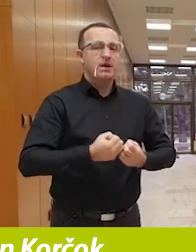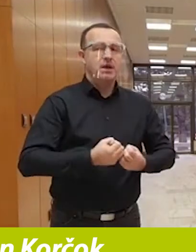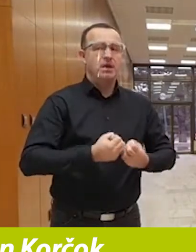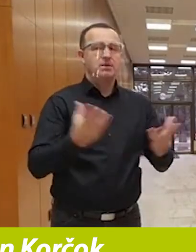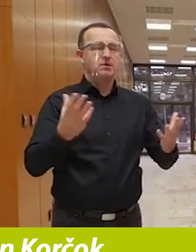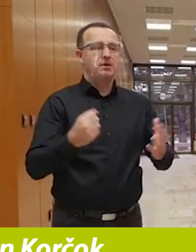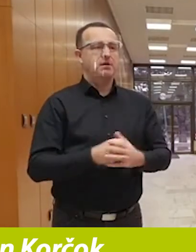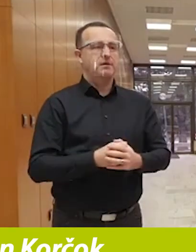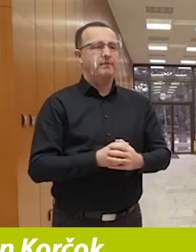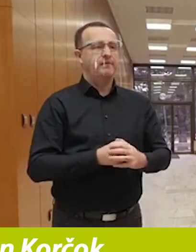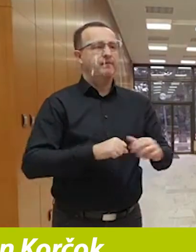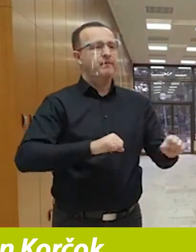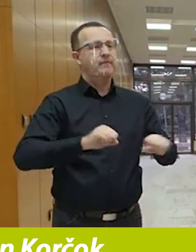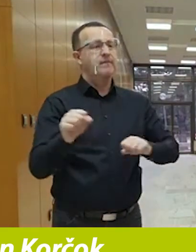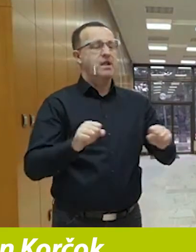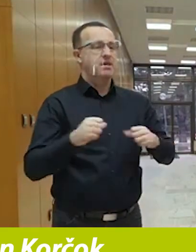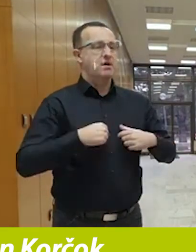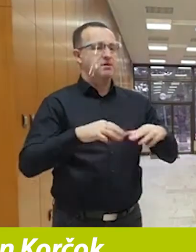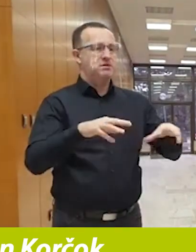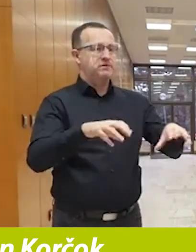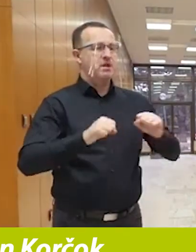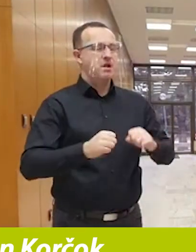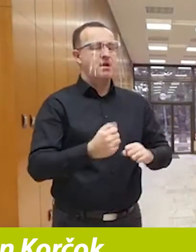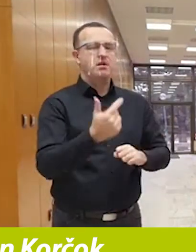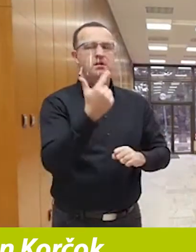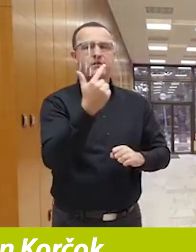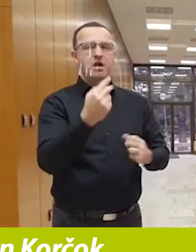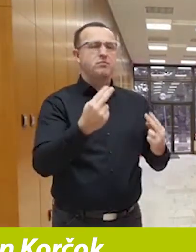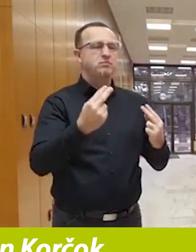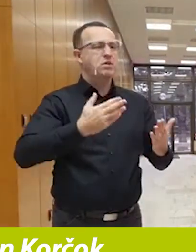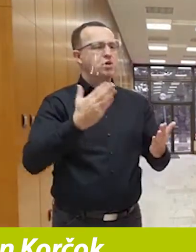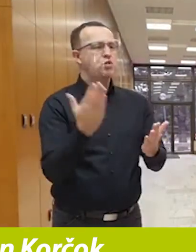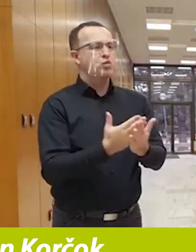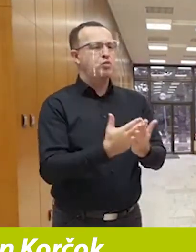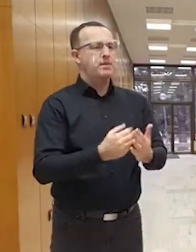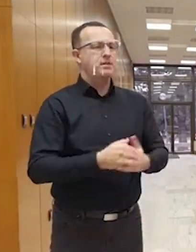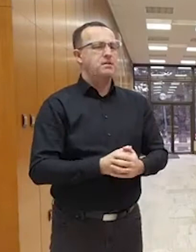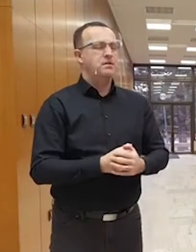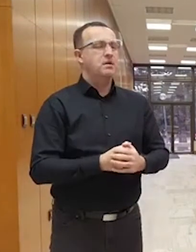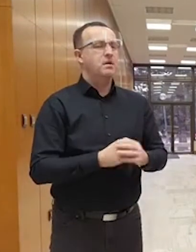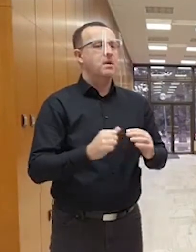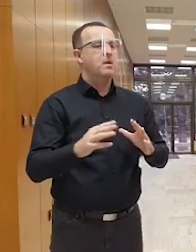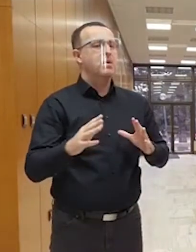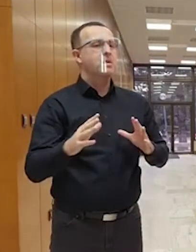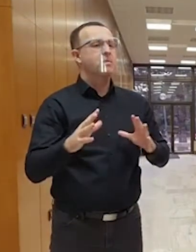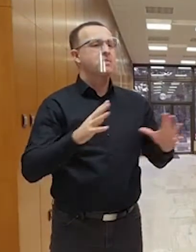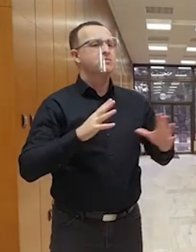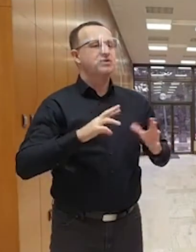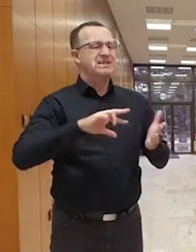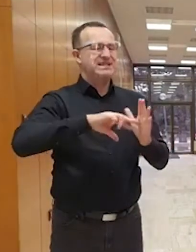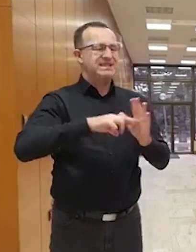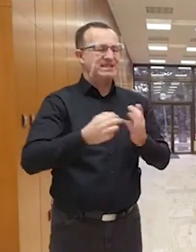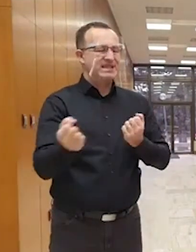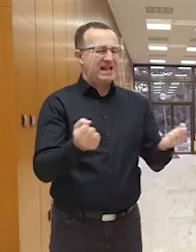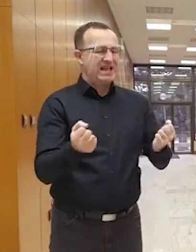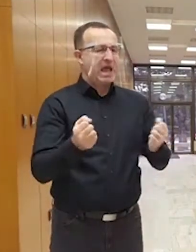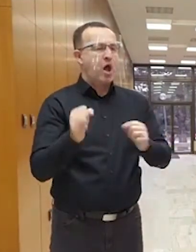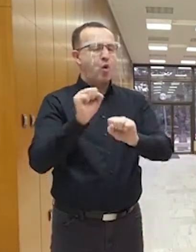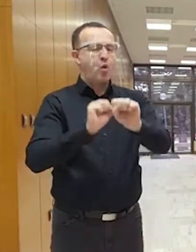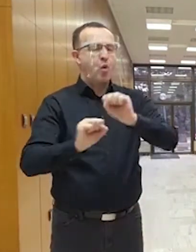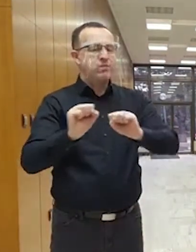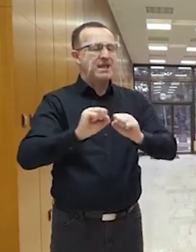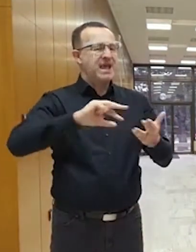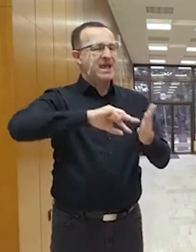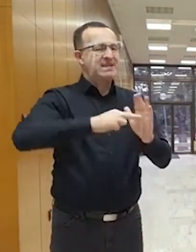Vláda SR práve schválila dva zásadné dokumenty, a to je bezpečnostná stratégia a obrana. Stratégia,